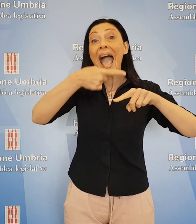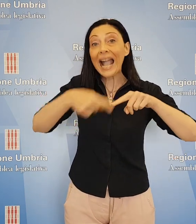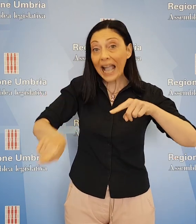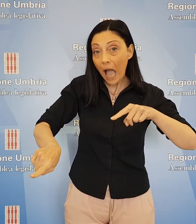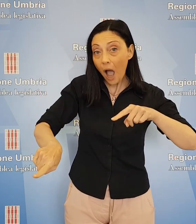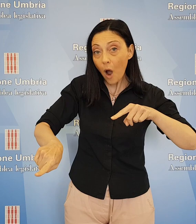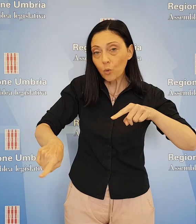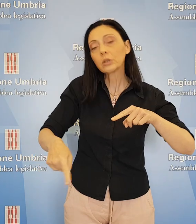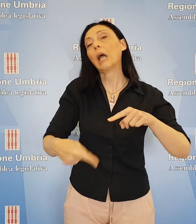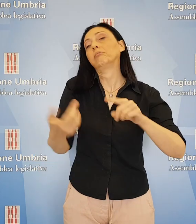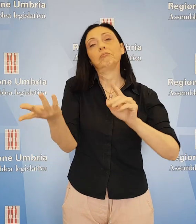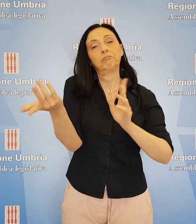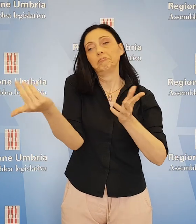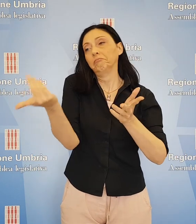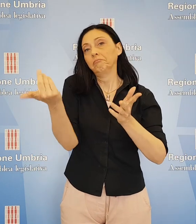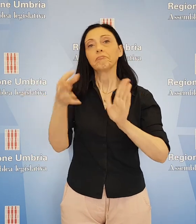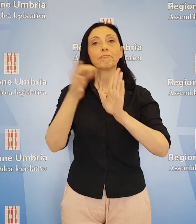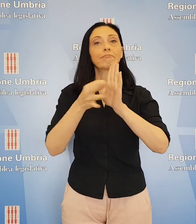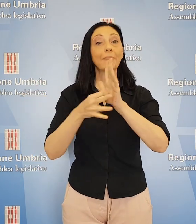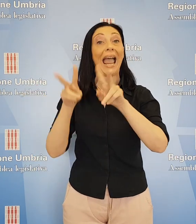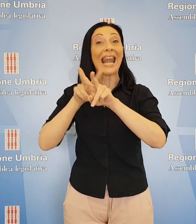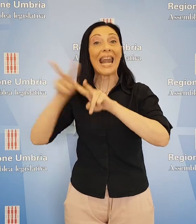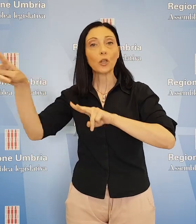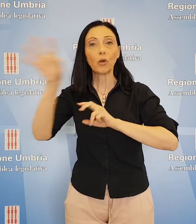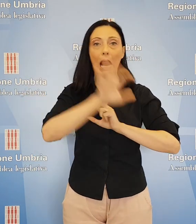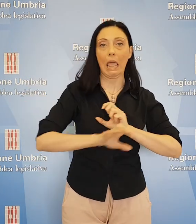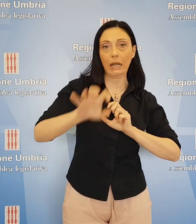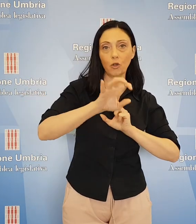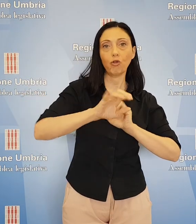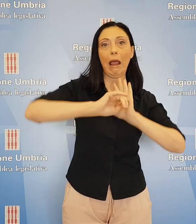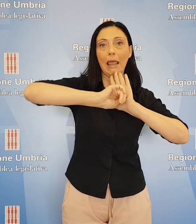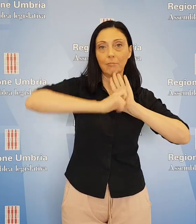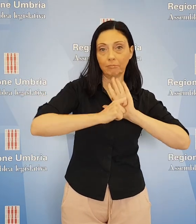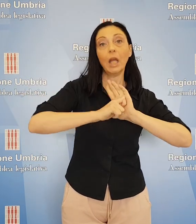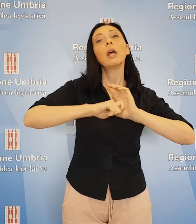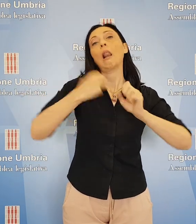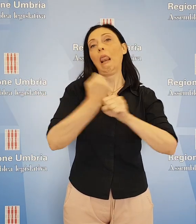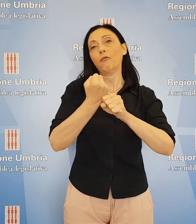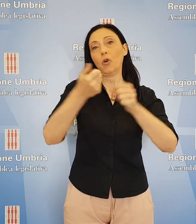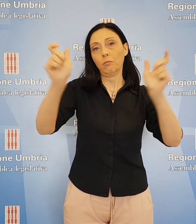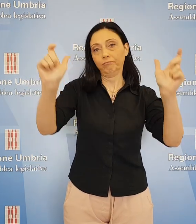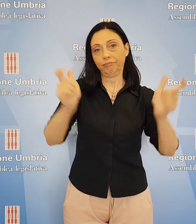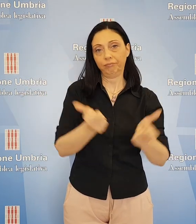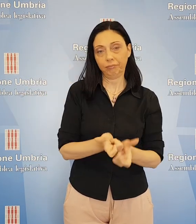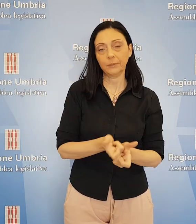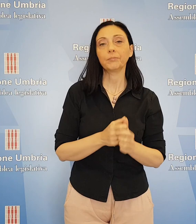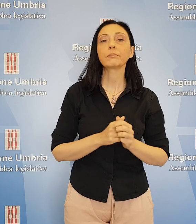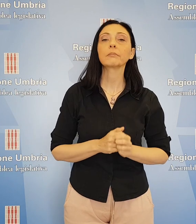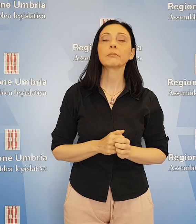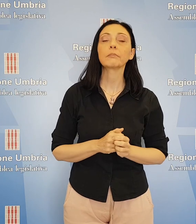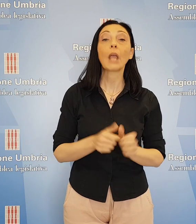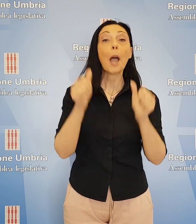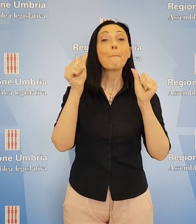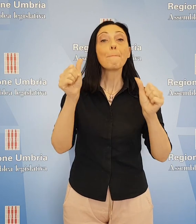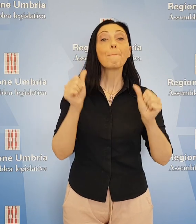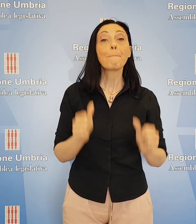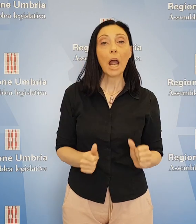ridotta a causa di provvedimenti nazionali o regionali. La scadenza del bando è stata prorogata proprio per